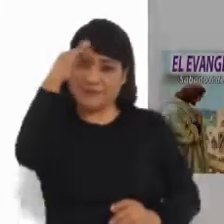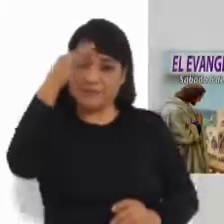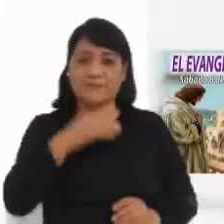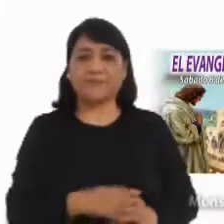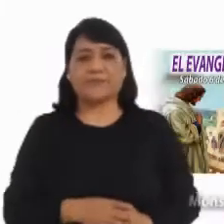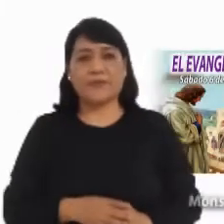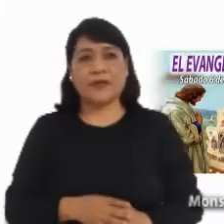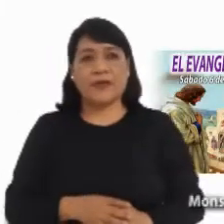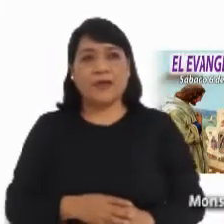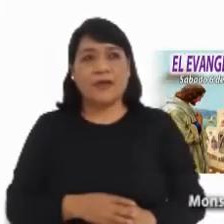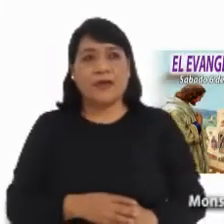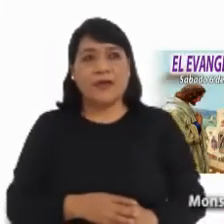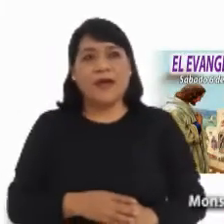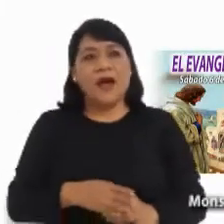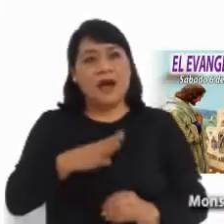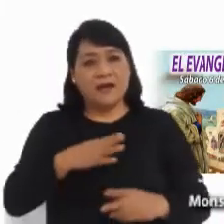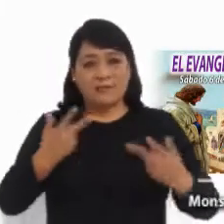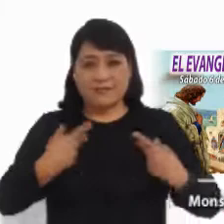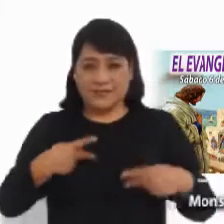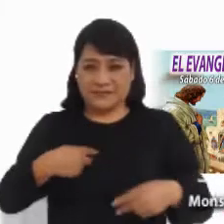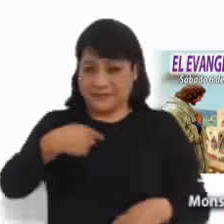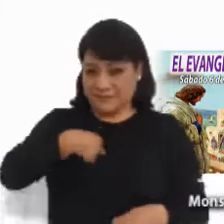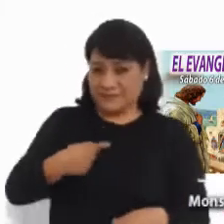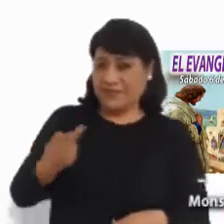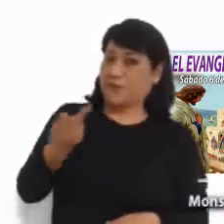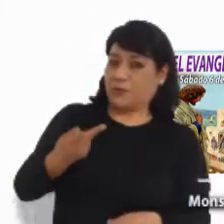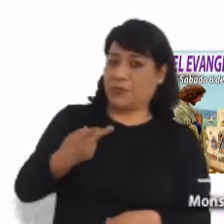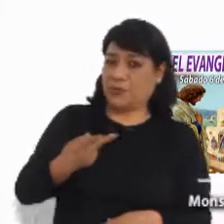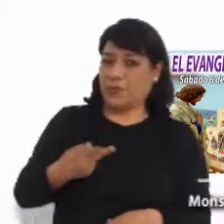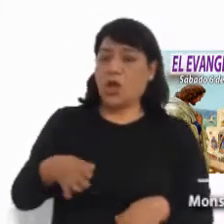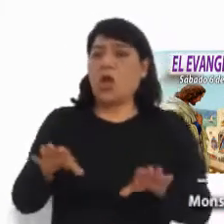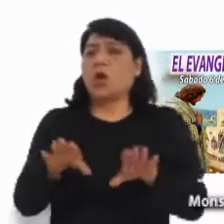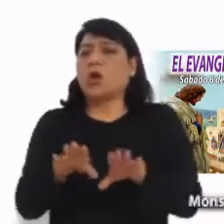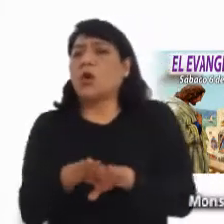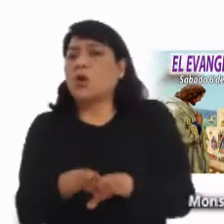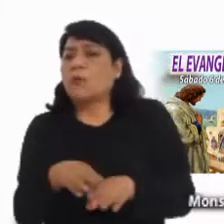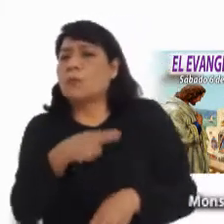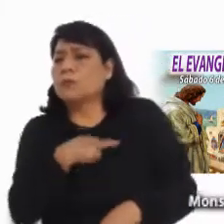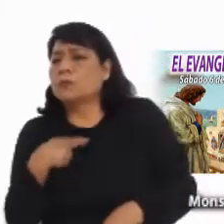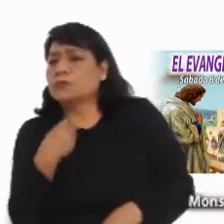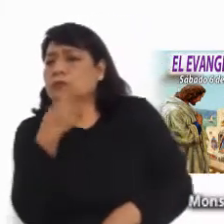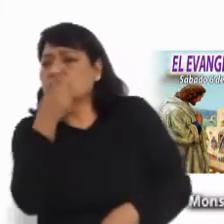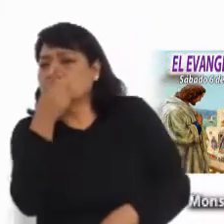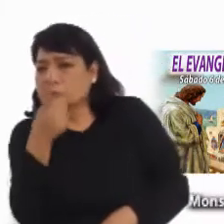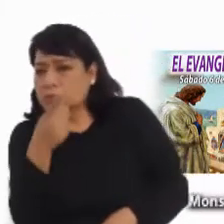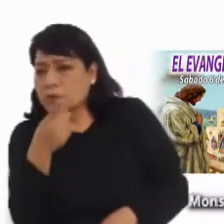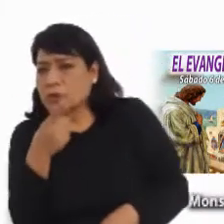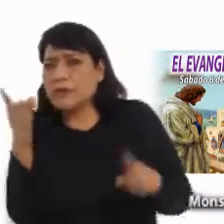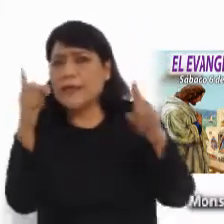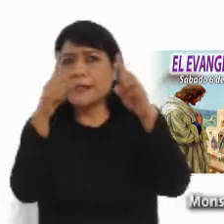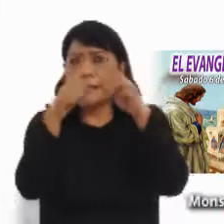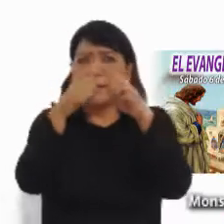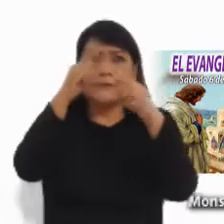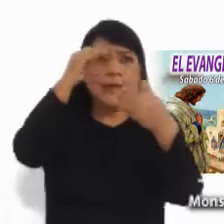No es raro que alguna persona me pregunte, ¿Cómo es que decimos que la iglesia es de santos?